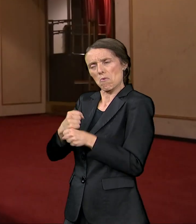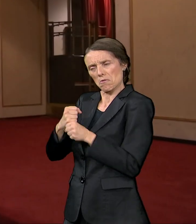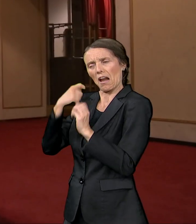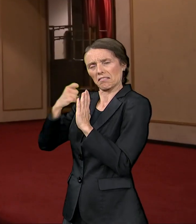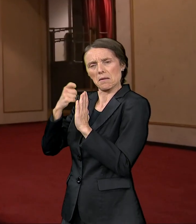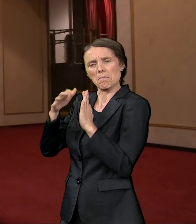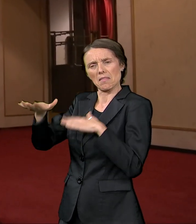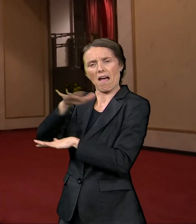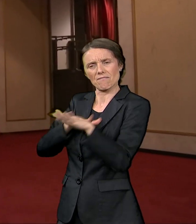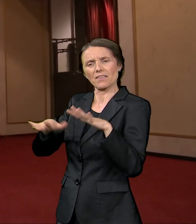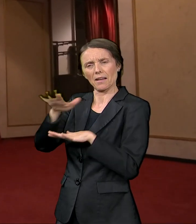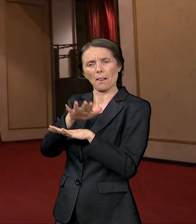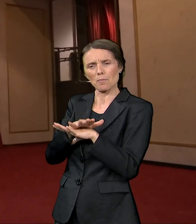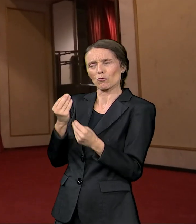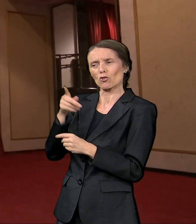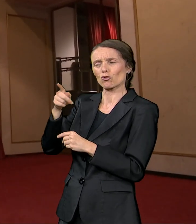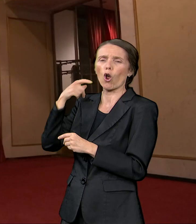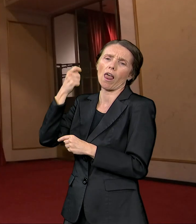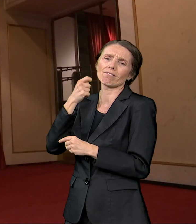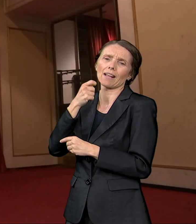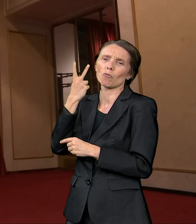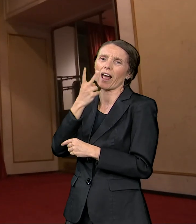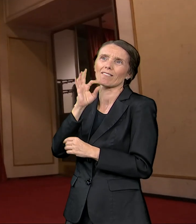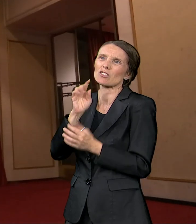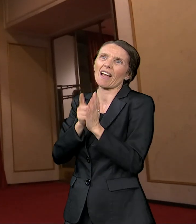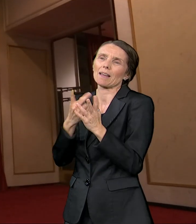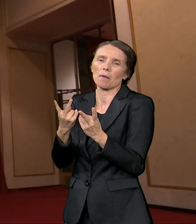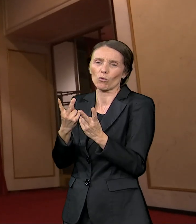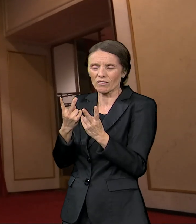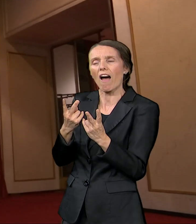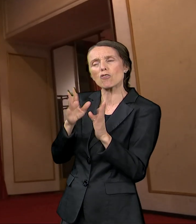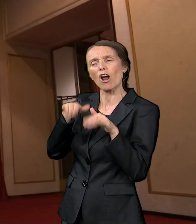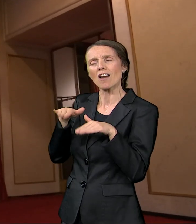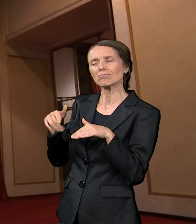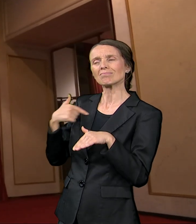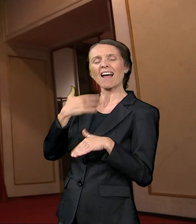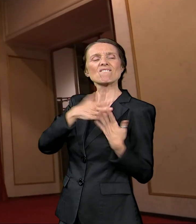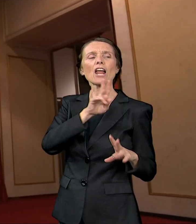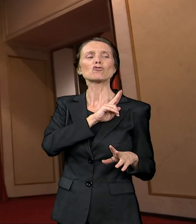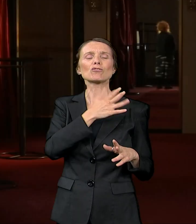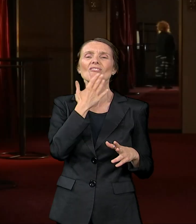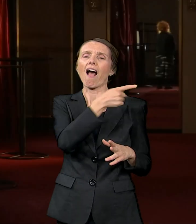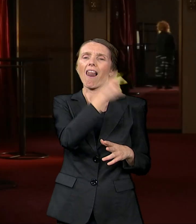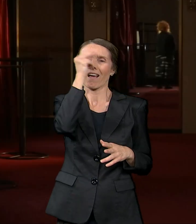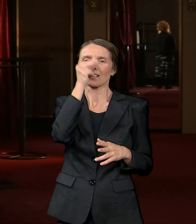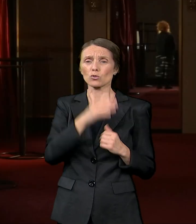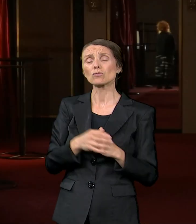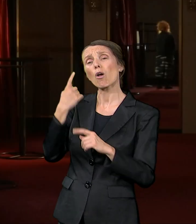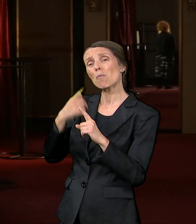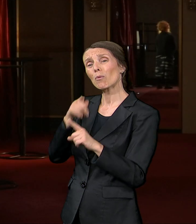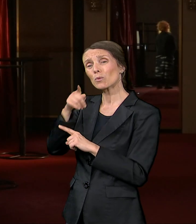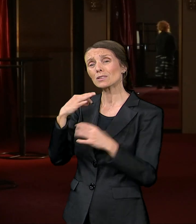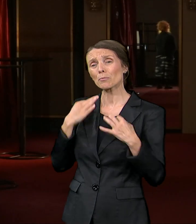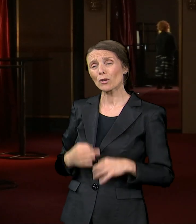uraditi kako treba jer je na filmu naravno svaki minut važan. Zahvalna sam joj što me je naučila kojeliko je važnost